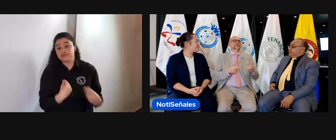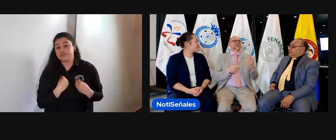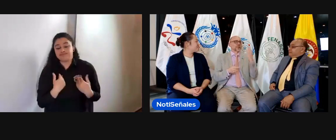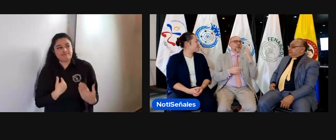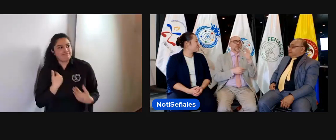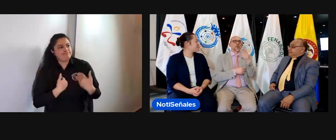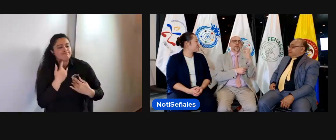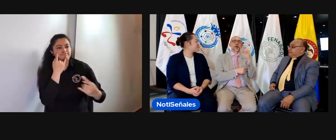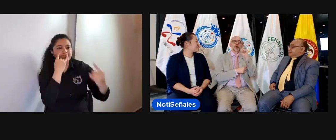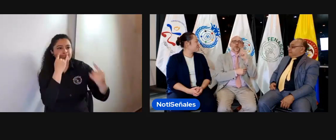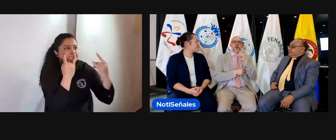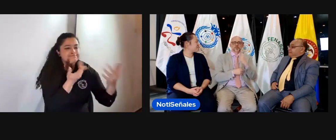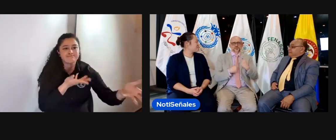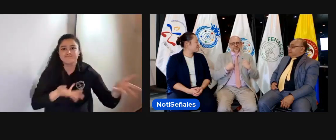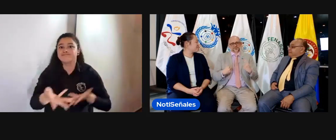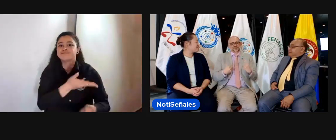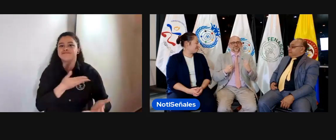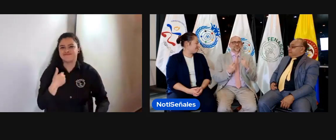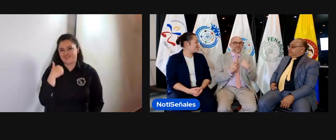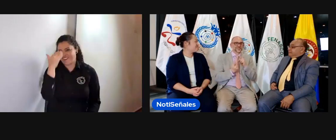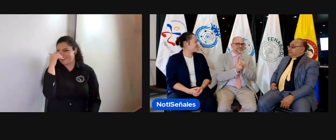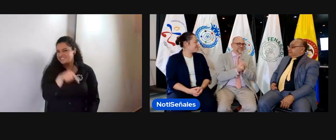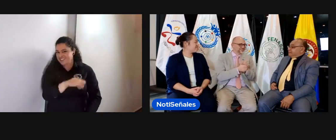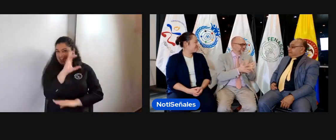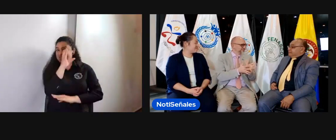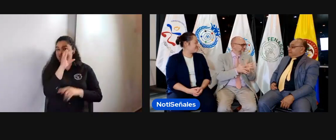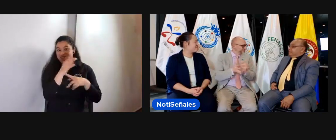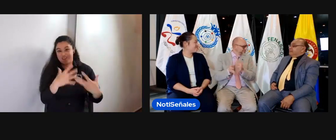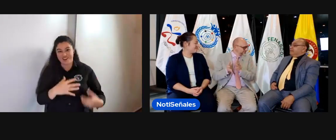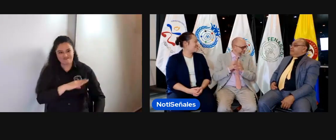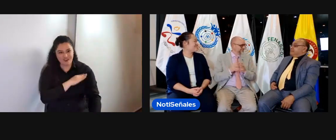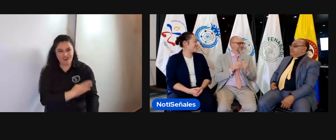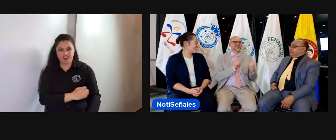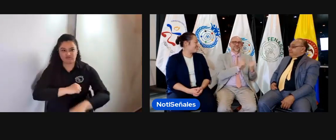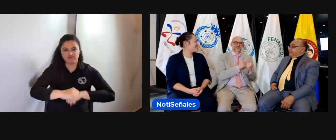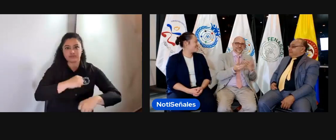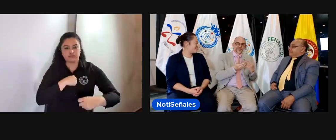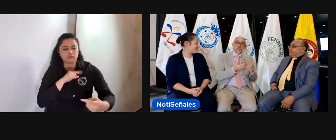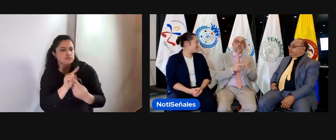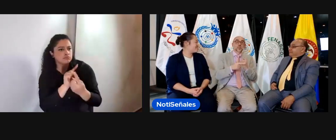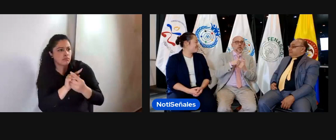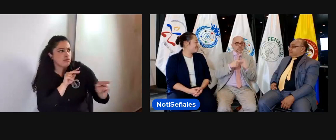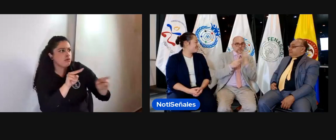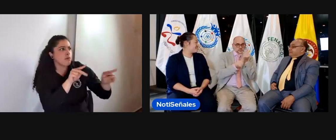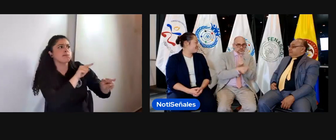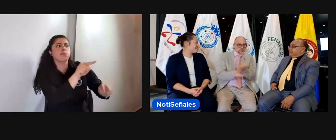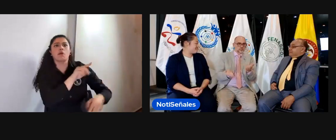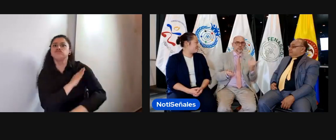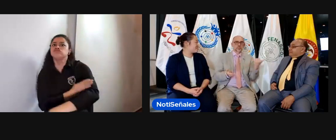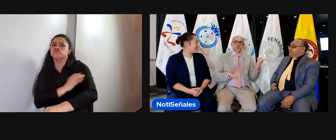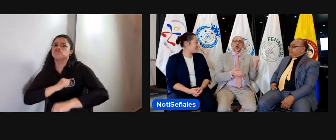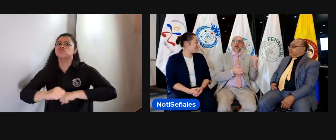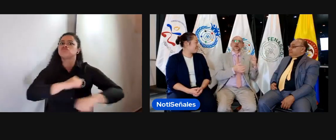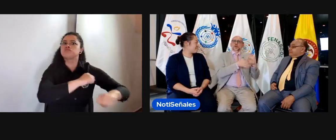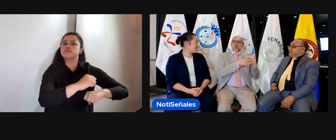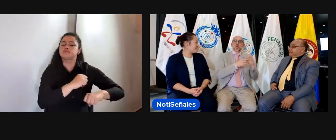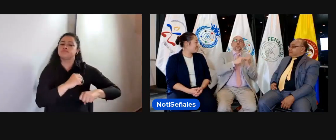verdad es que es genial poder estar acá con ustedes, el que nos encontremos, poder conocer a la comunidad,